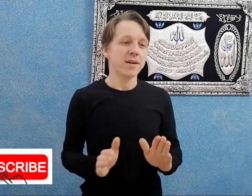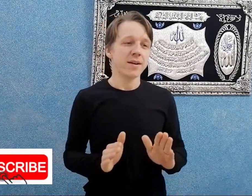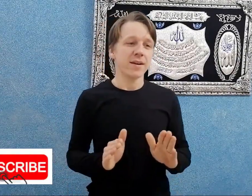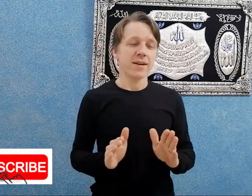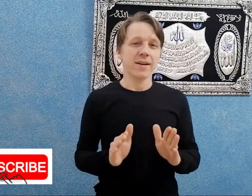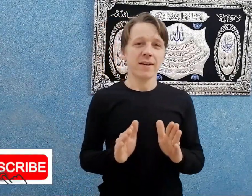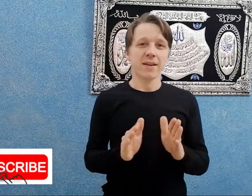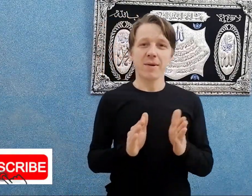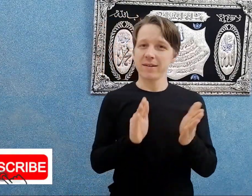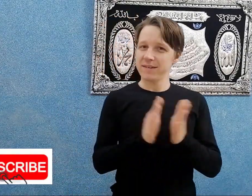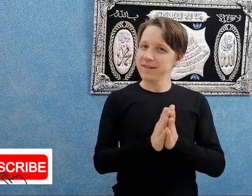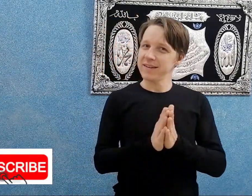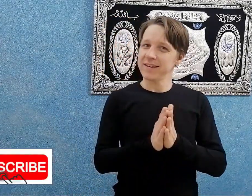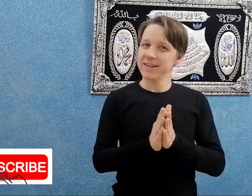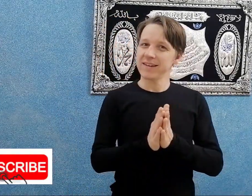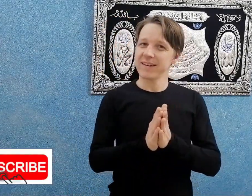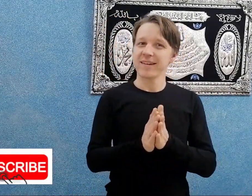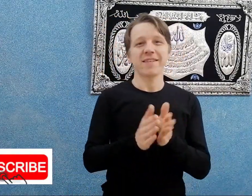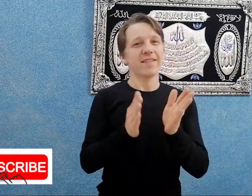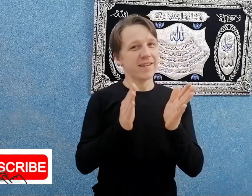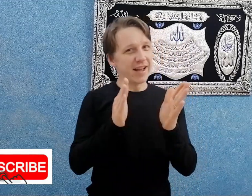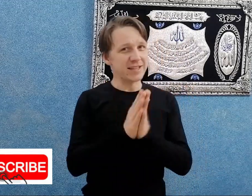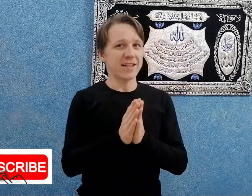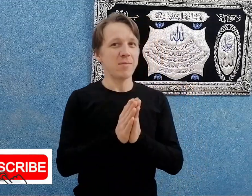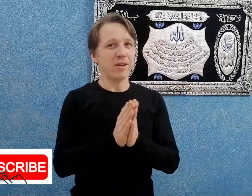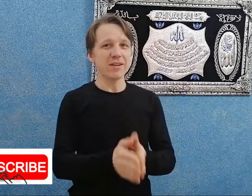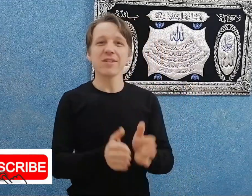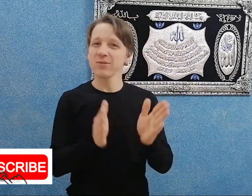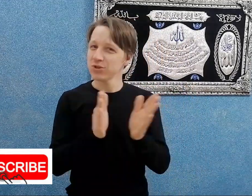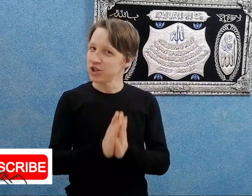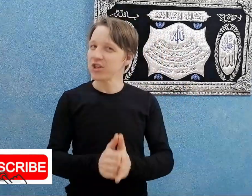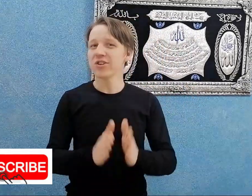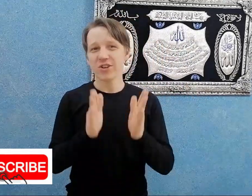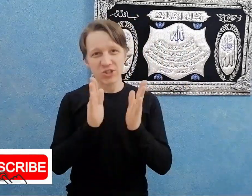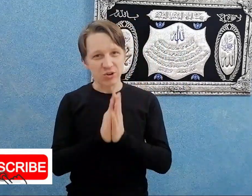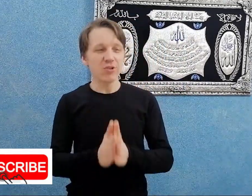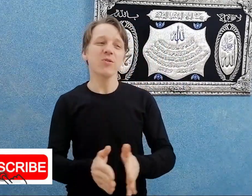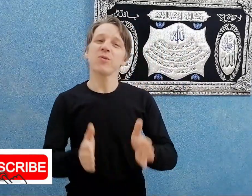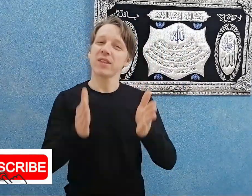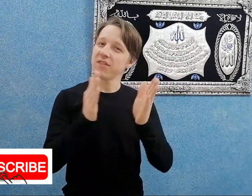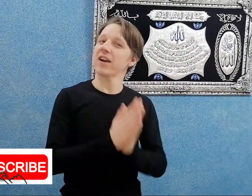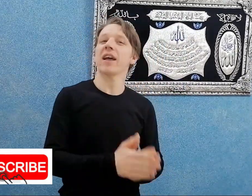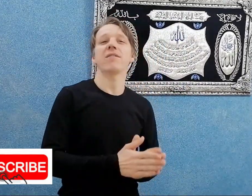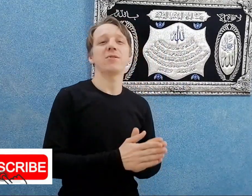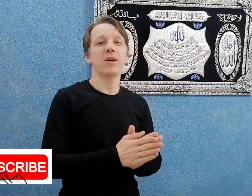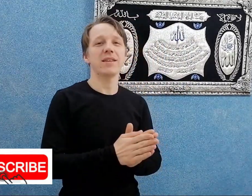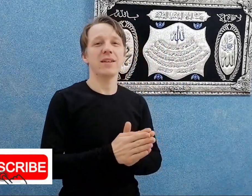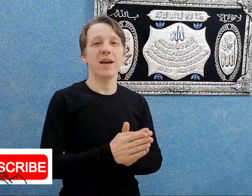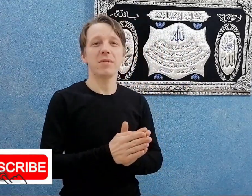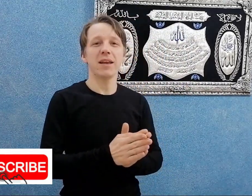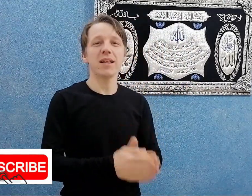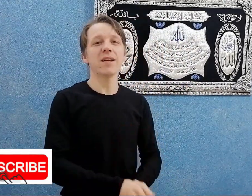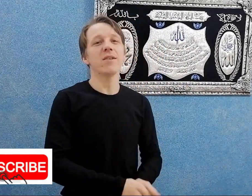آآ طبعا آآ عايزة بتعمل لايك شير اشتراك وتتفرج على الفيديوهات اللي قبل كده.